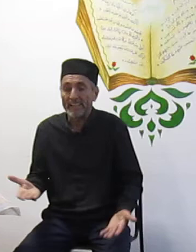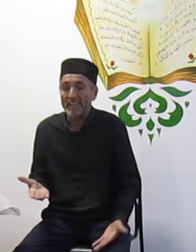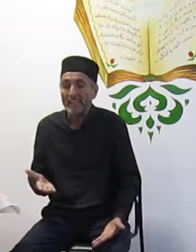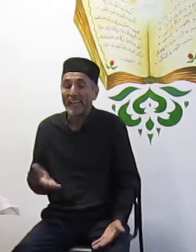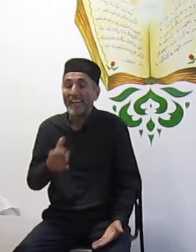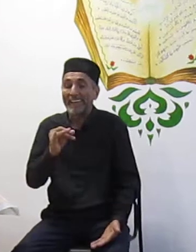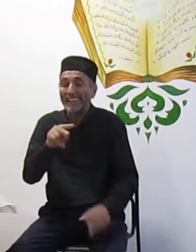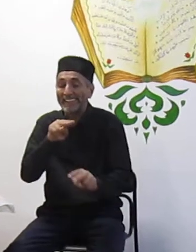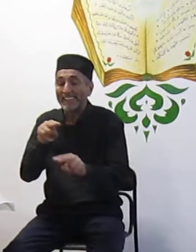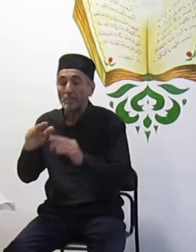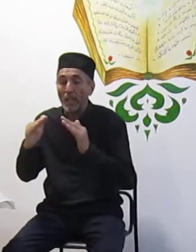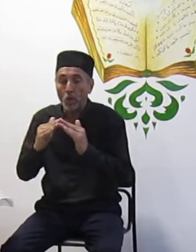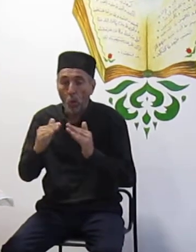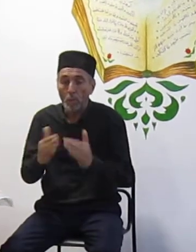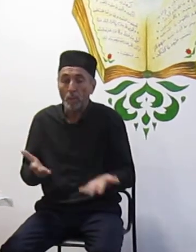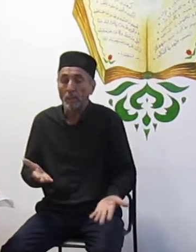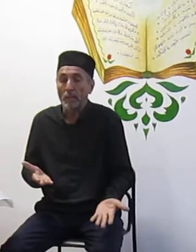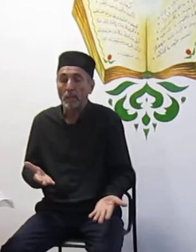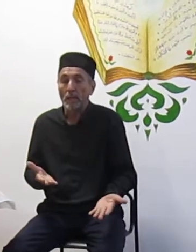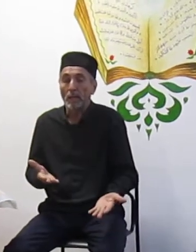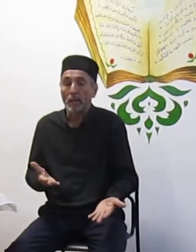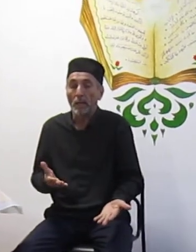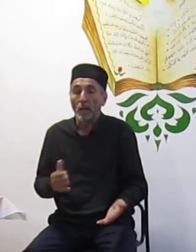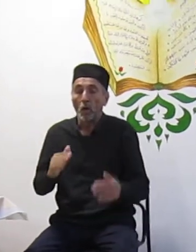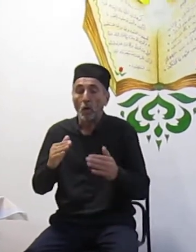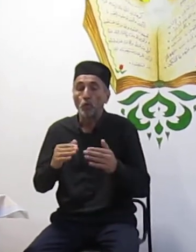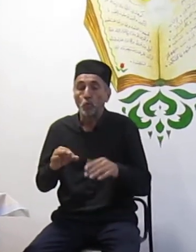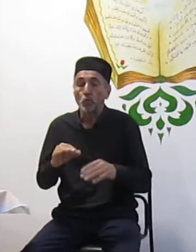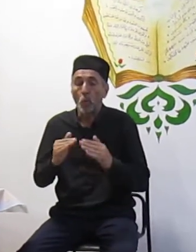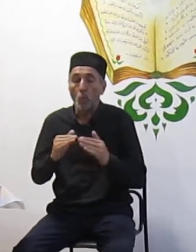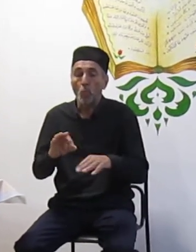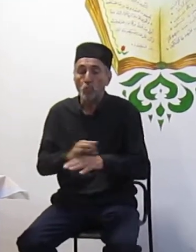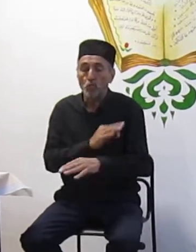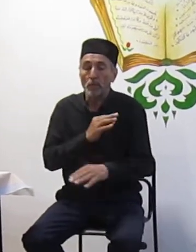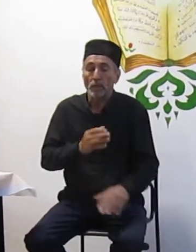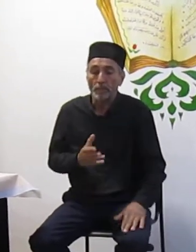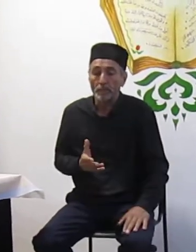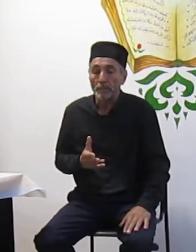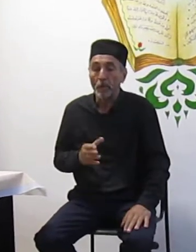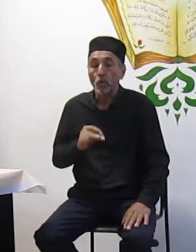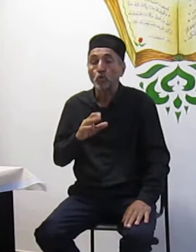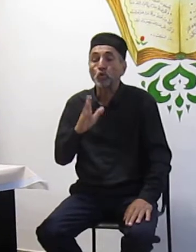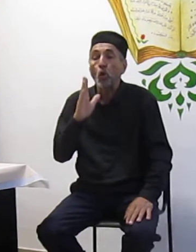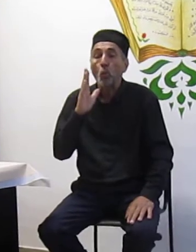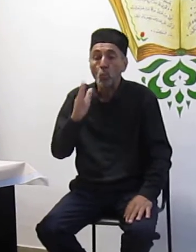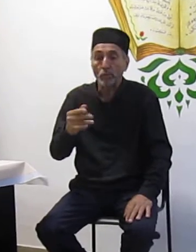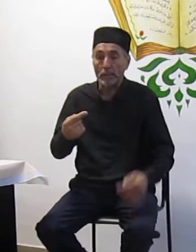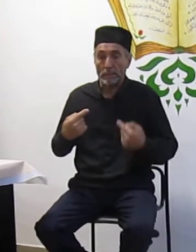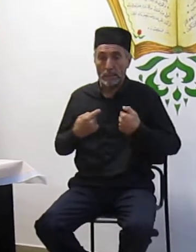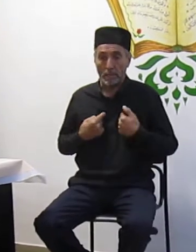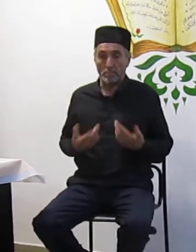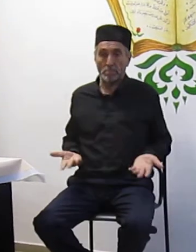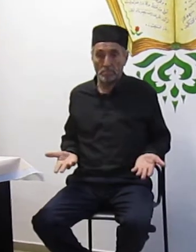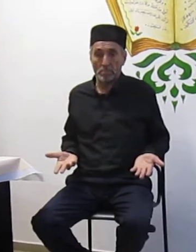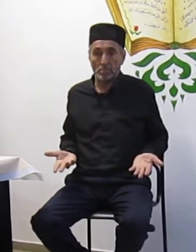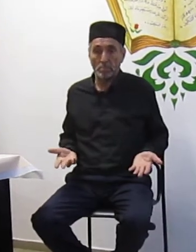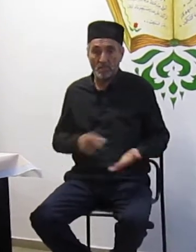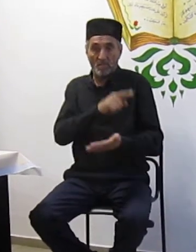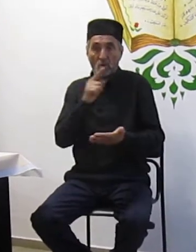за их домом, да, за домом мужа, что будет нам, вопрос был, что